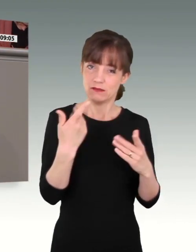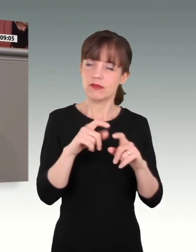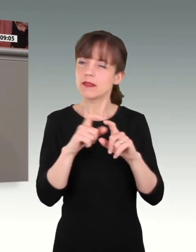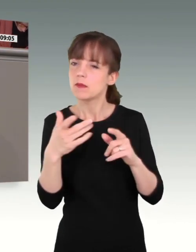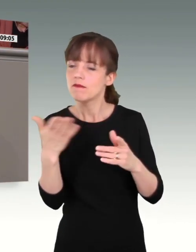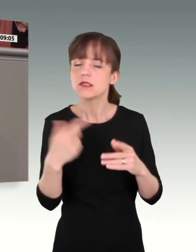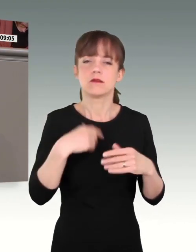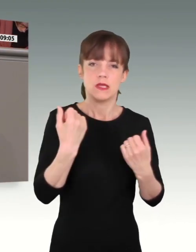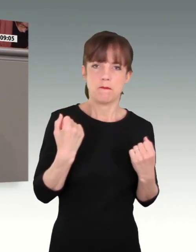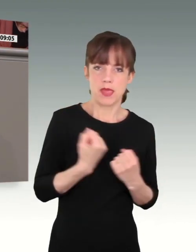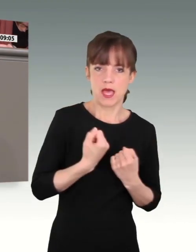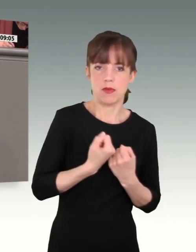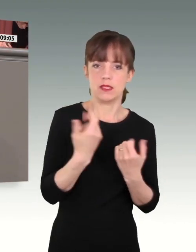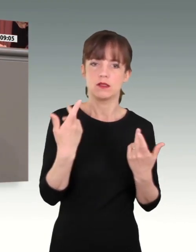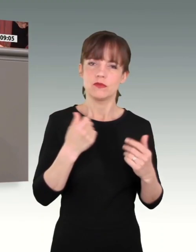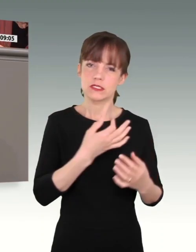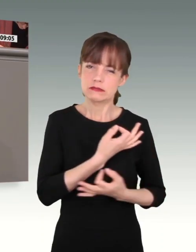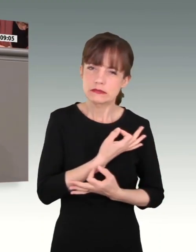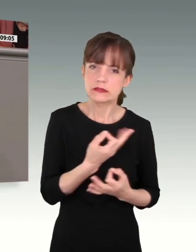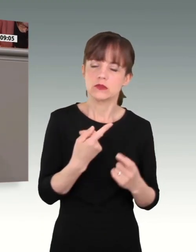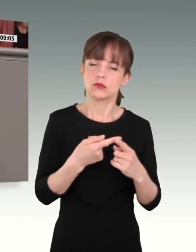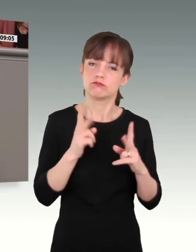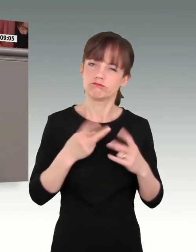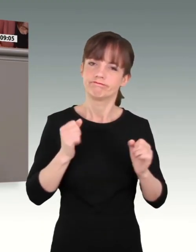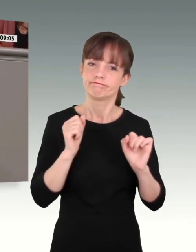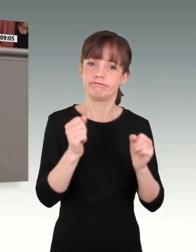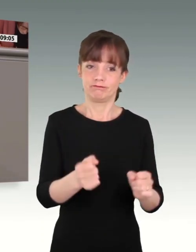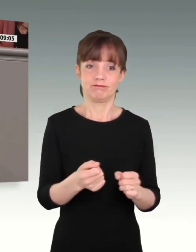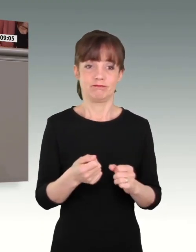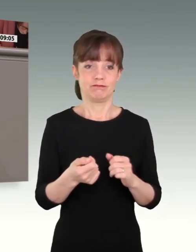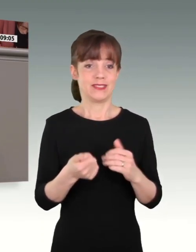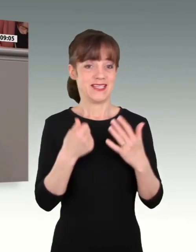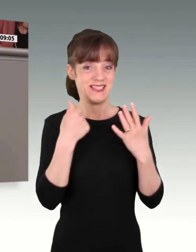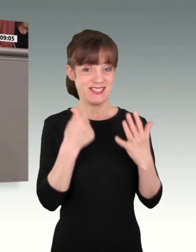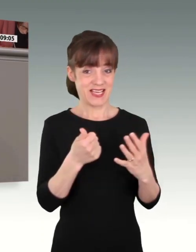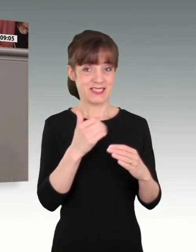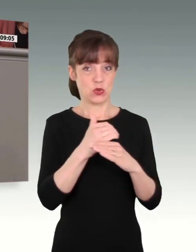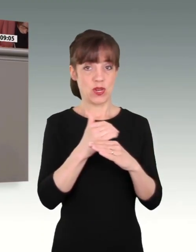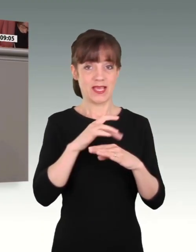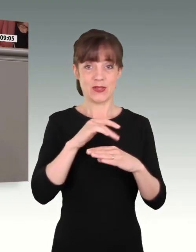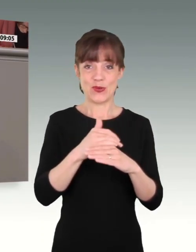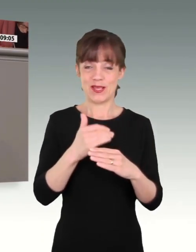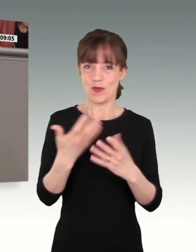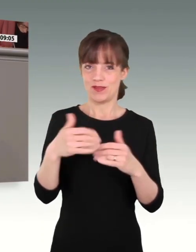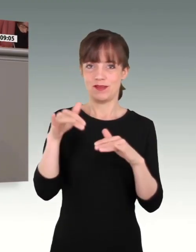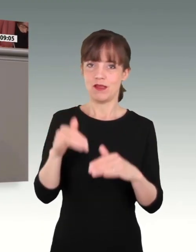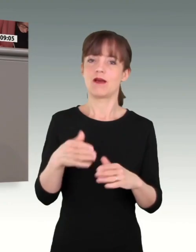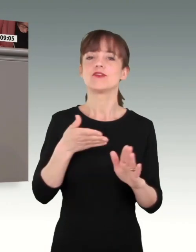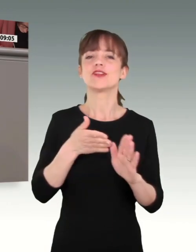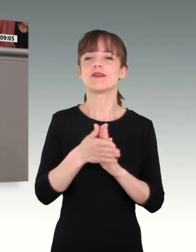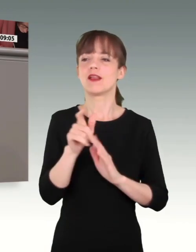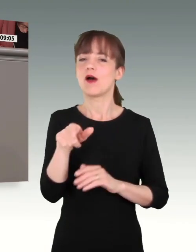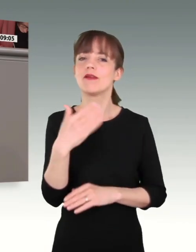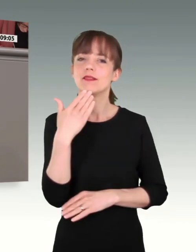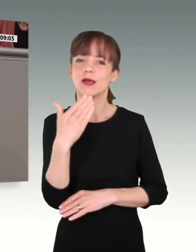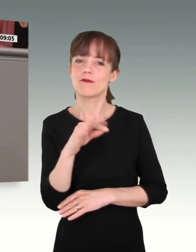Sorgfalt, mit Engagement und mit viel Herzblut. Und sechs der Kolleginnen und Kollegen sind heute hier. Und Ihnen danke ich stellvertretend